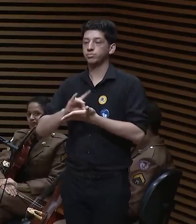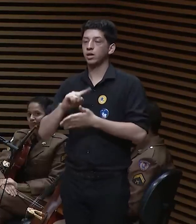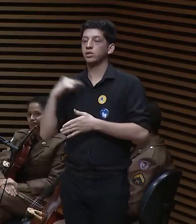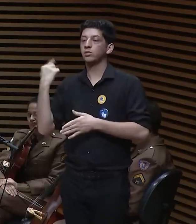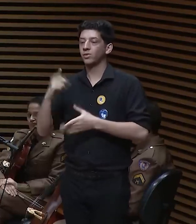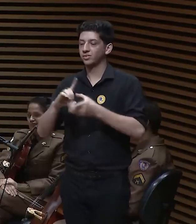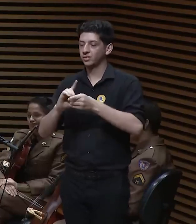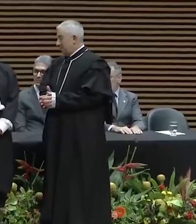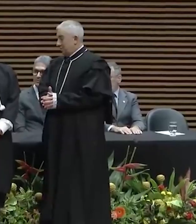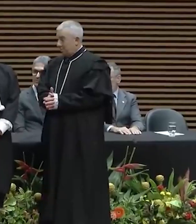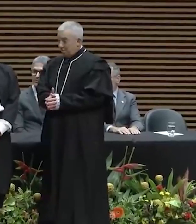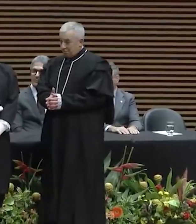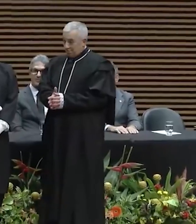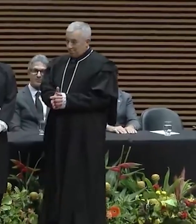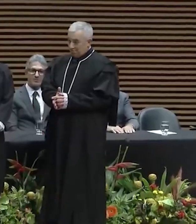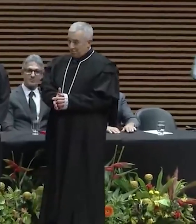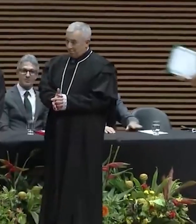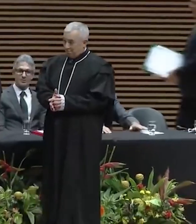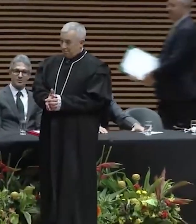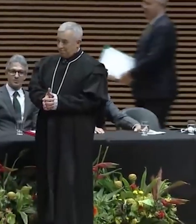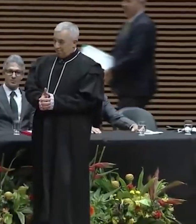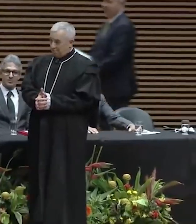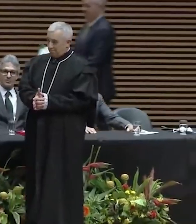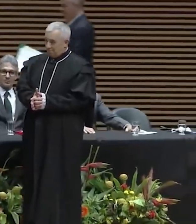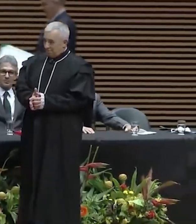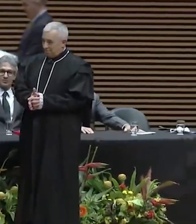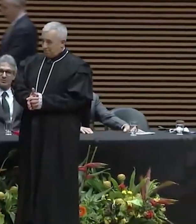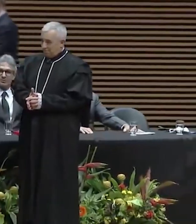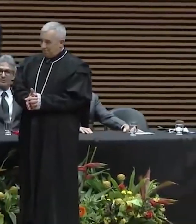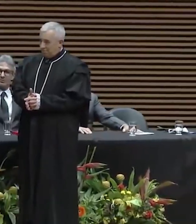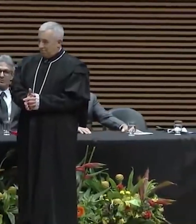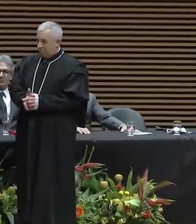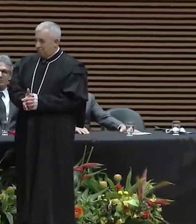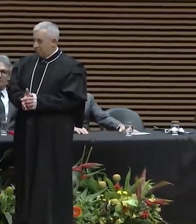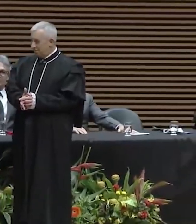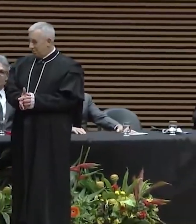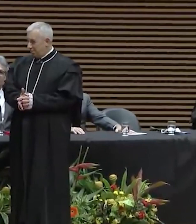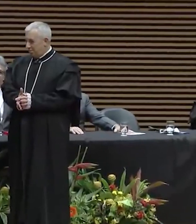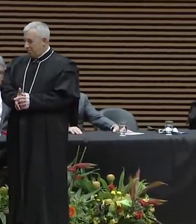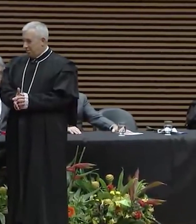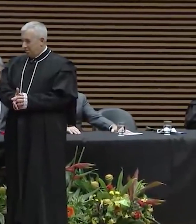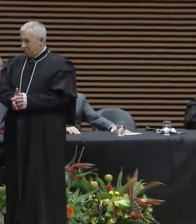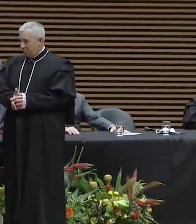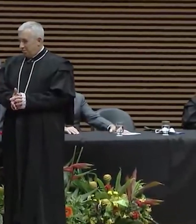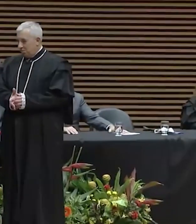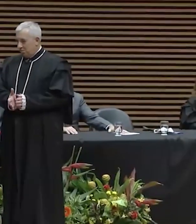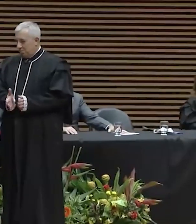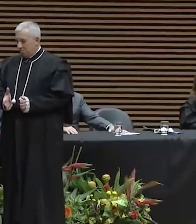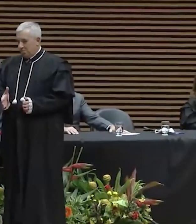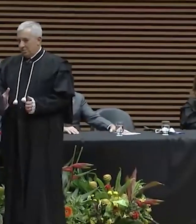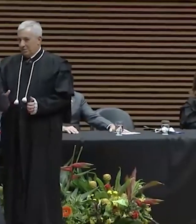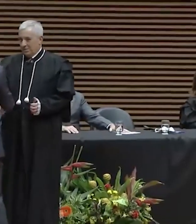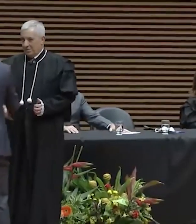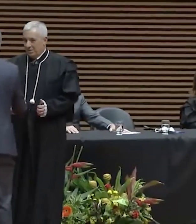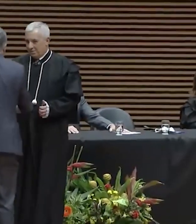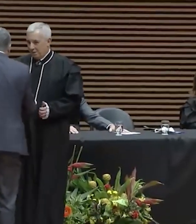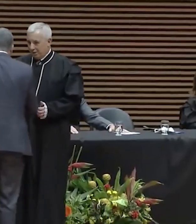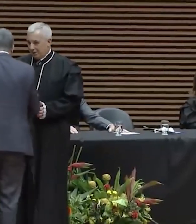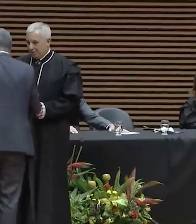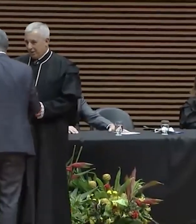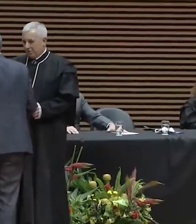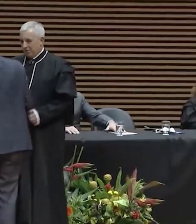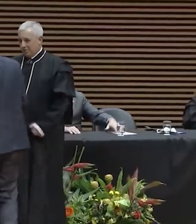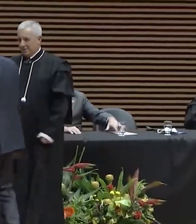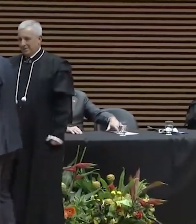nossa democracia. A diplomação dos eleitos marca o fim do processo eleitoral no Estado. O documento oficial emitido pelo